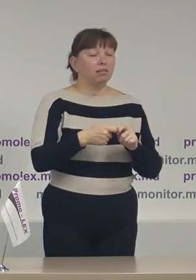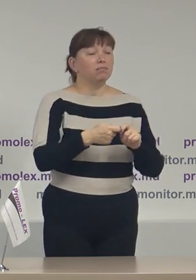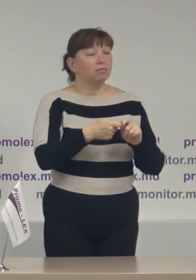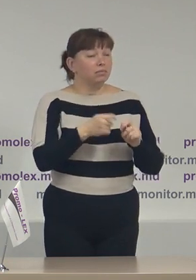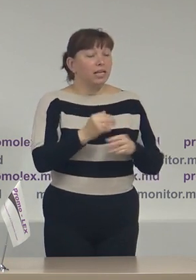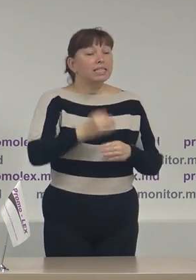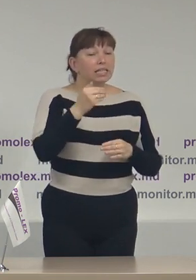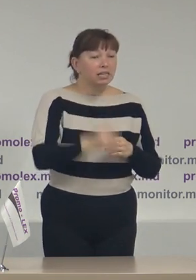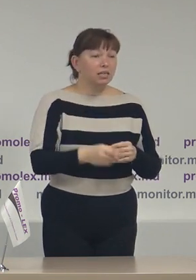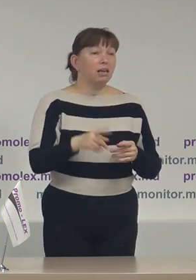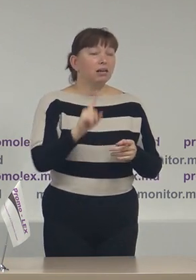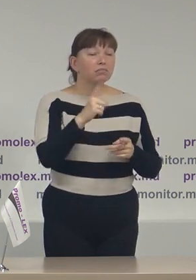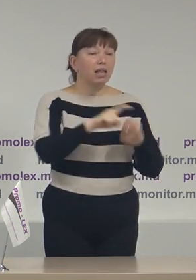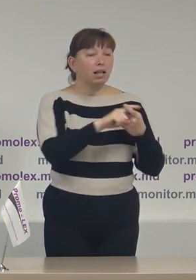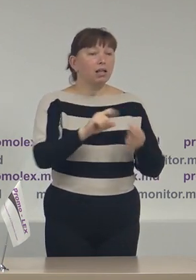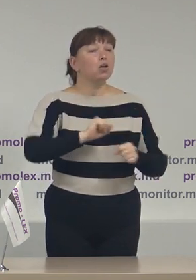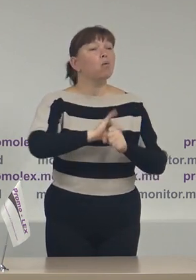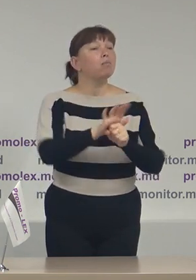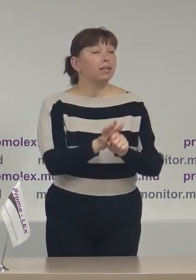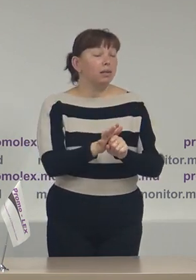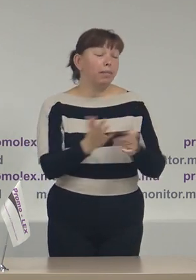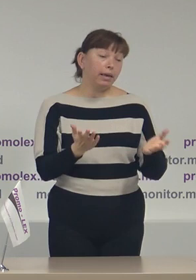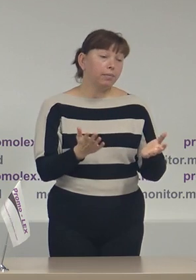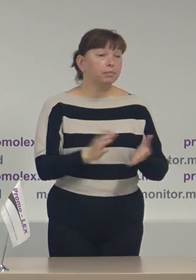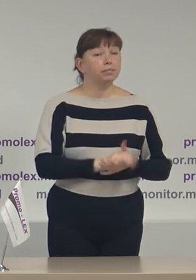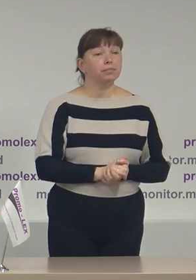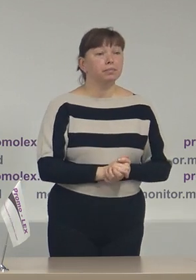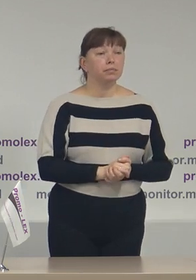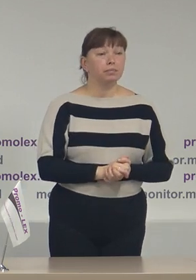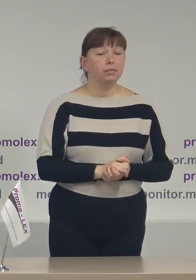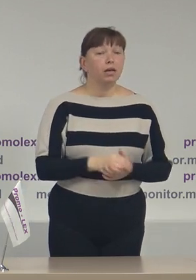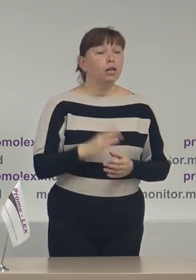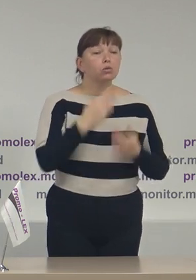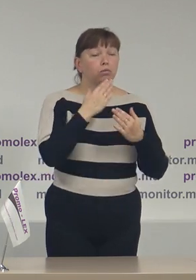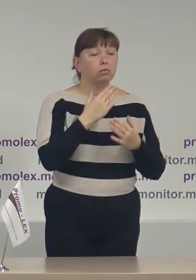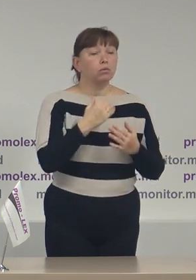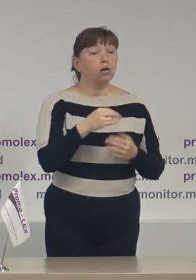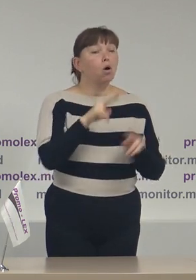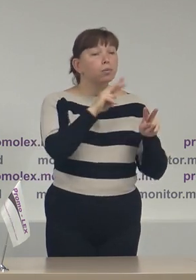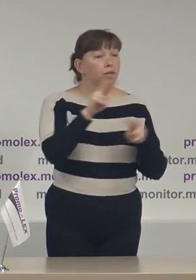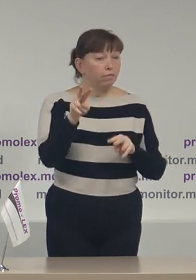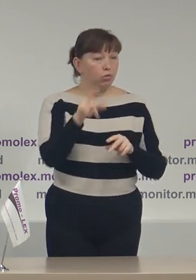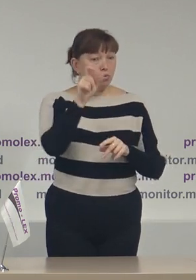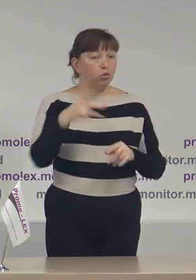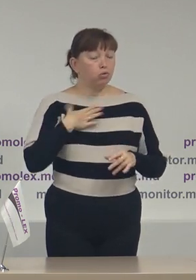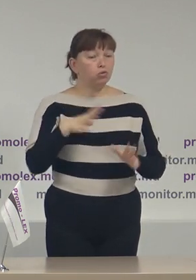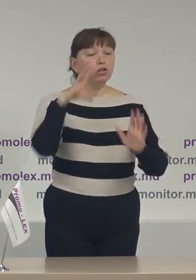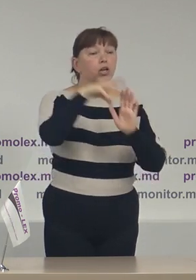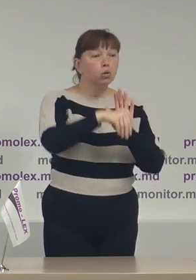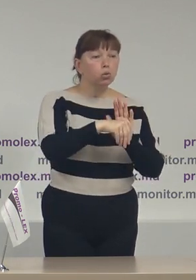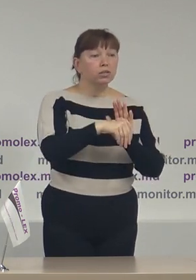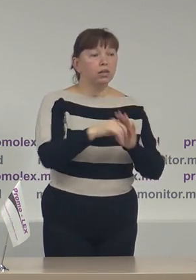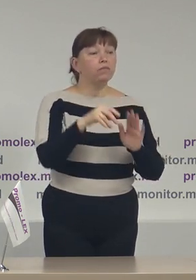acestor condiții pandemice care există în țară. În ultimul rând observătorii noștri inclusiv